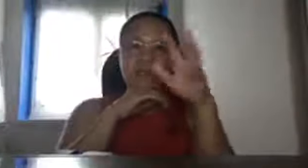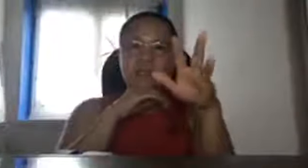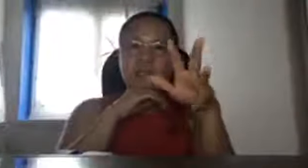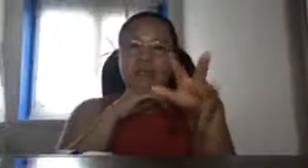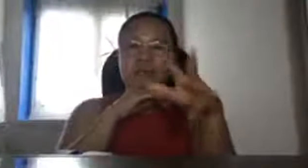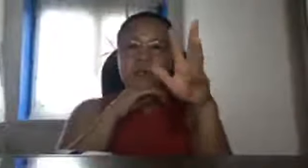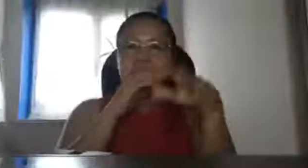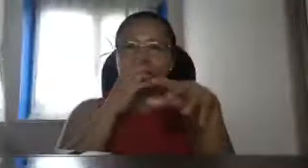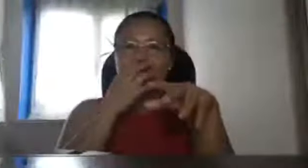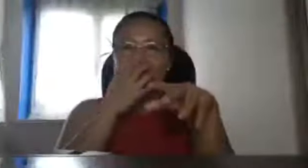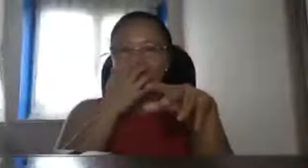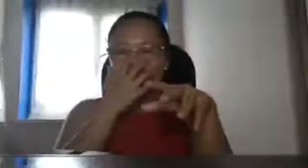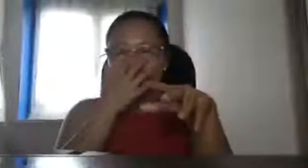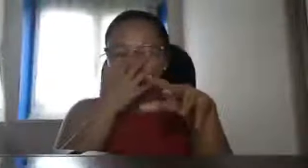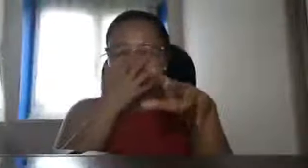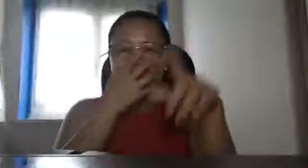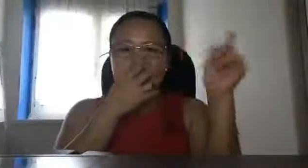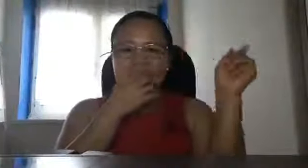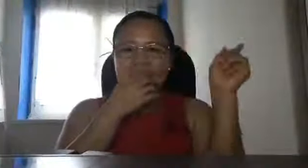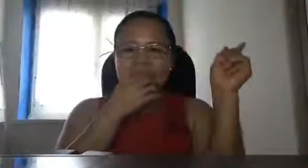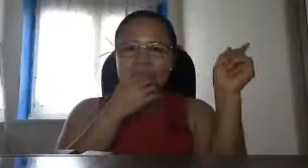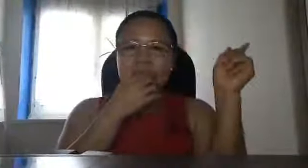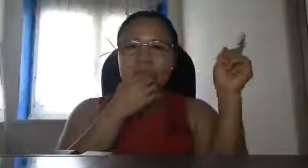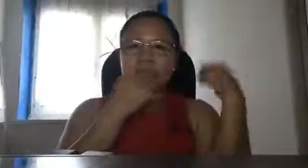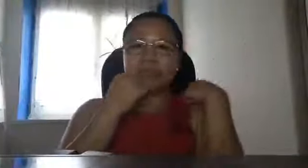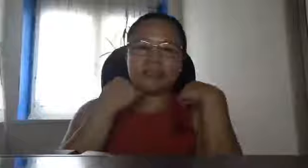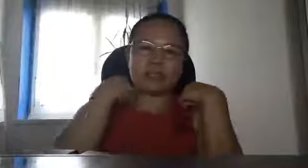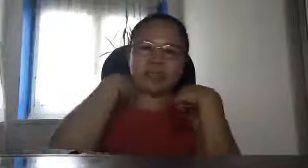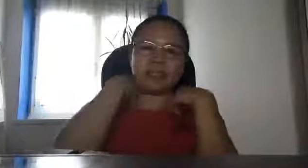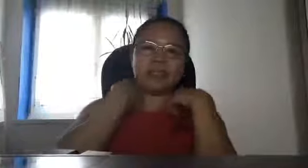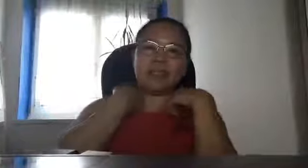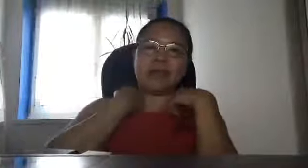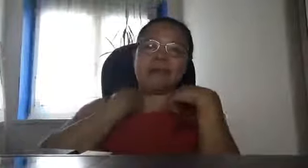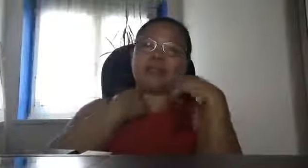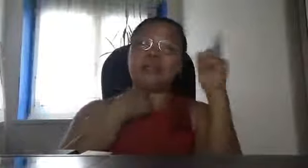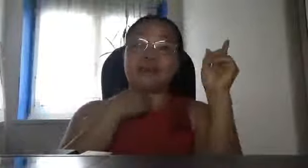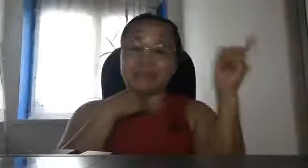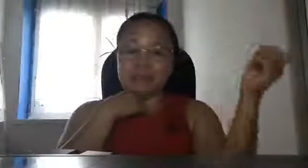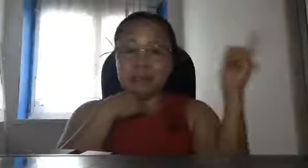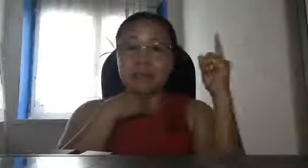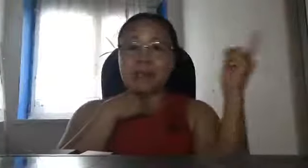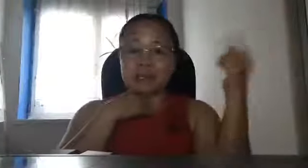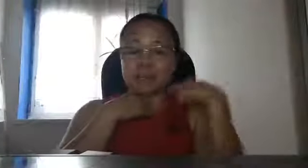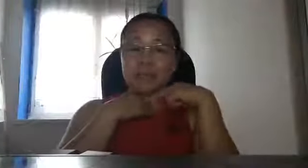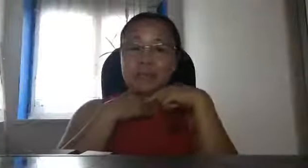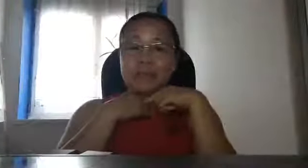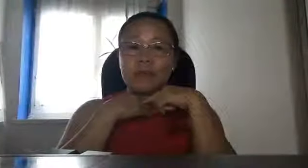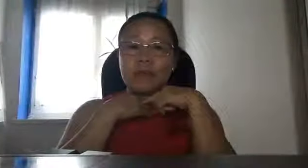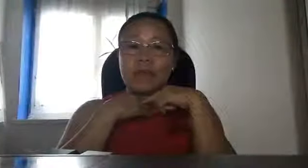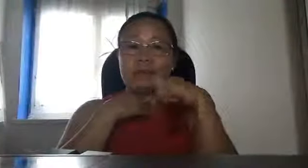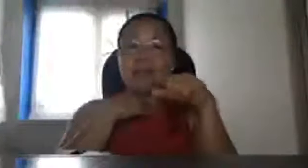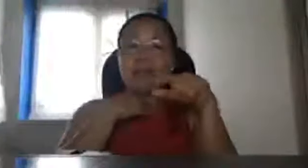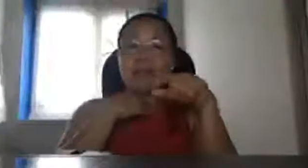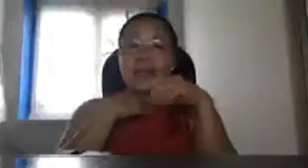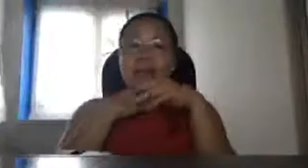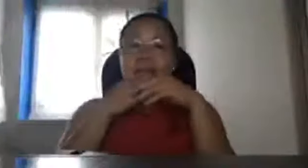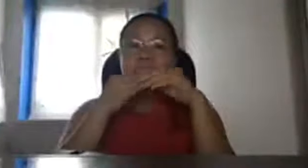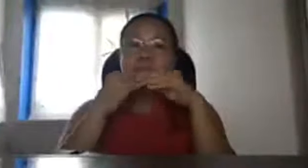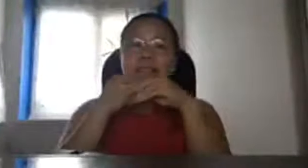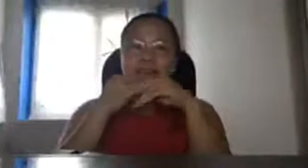sasabihin ko rin dito kaya rin siguro hindi sa akin sinabi kasi pag sinabi sa akin kung saan lugar mabilis pa